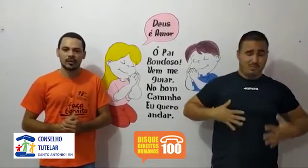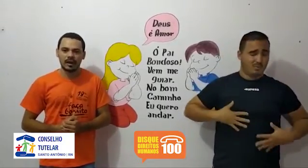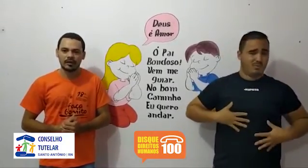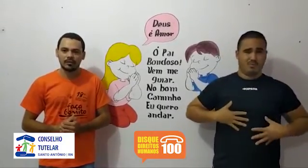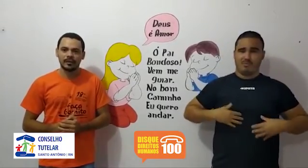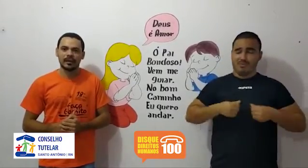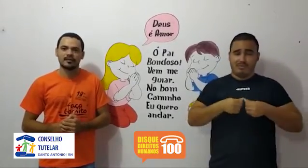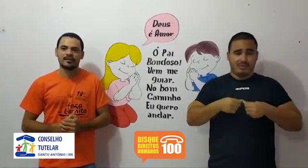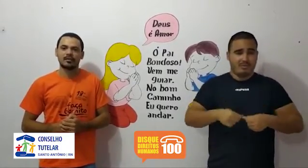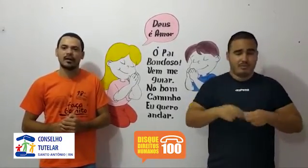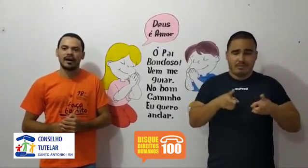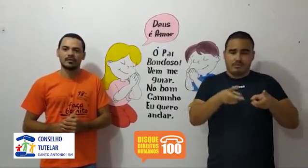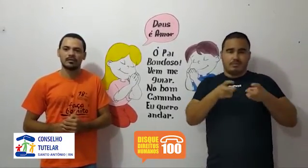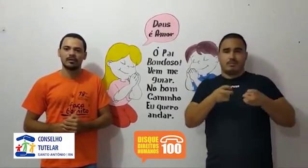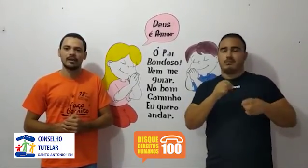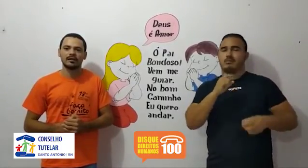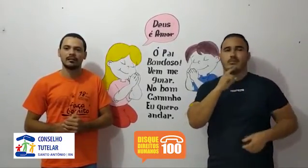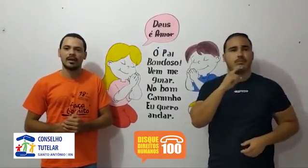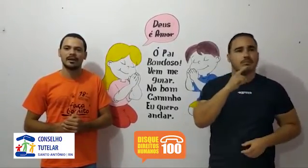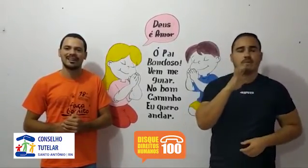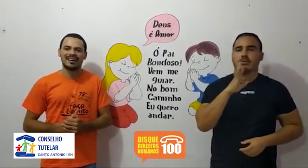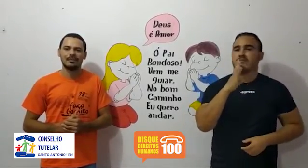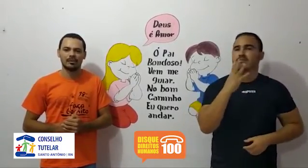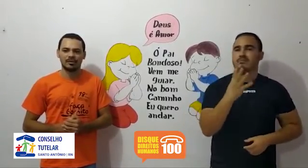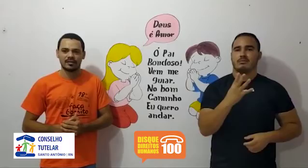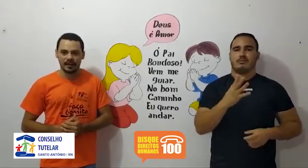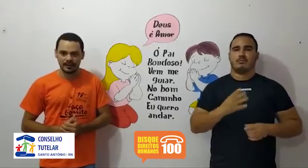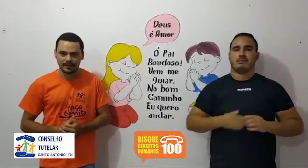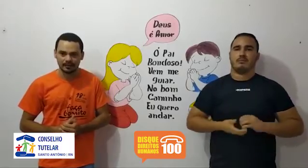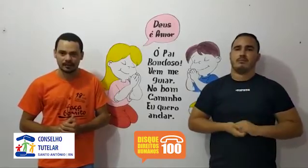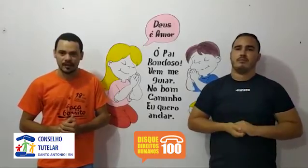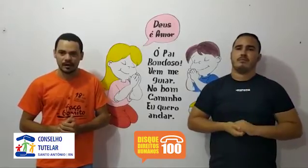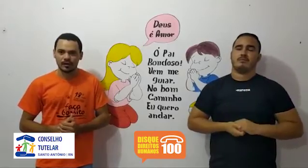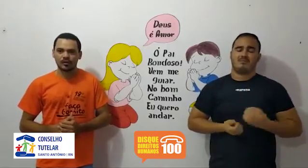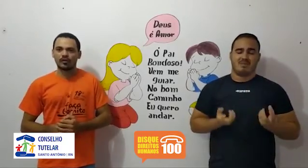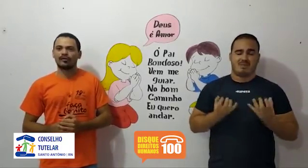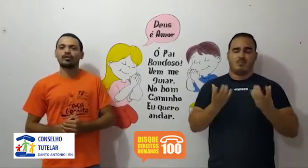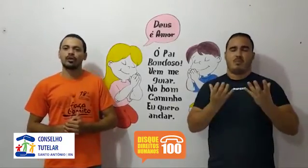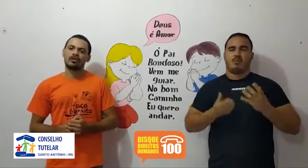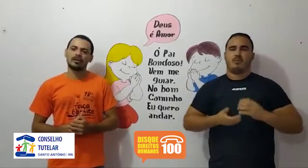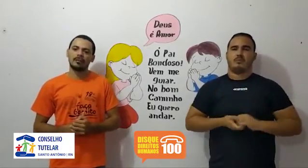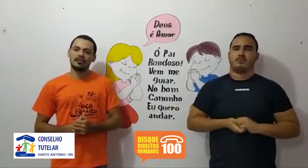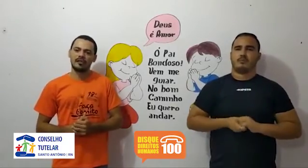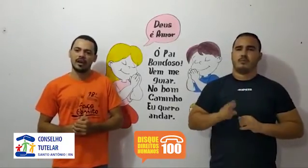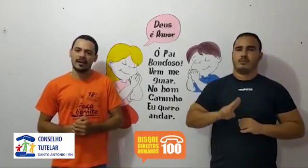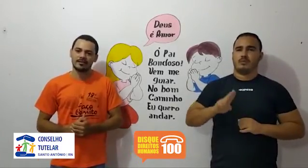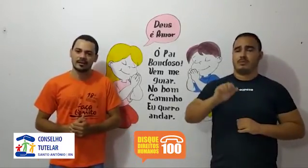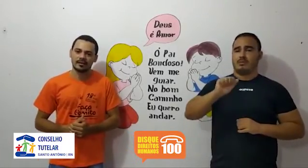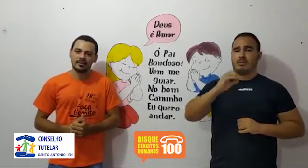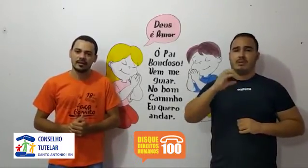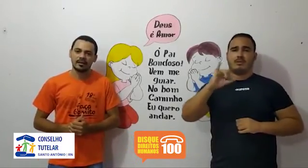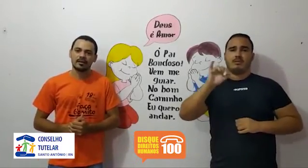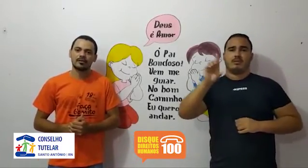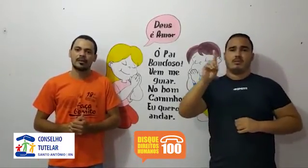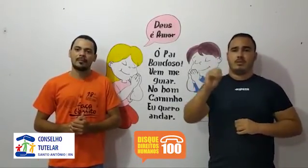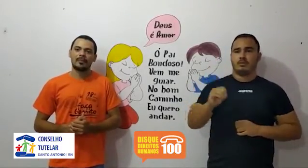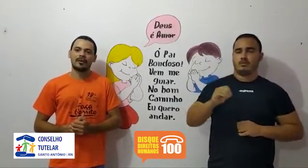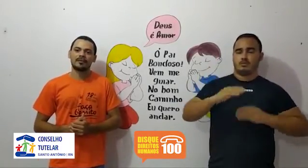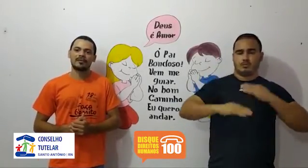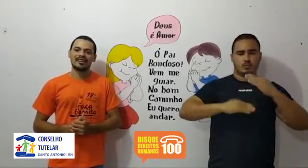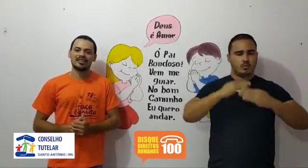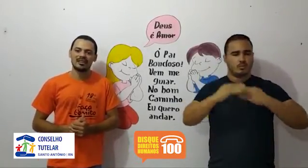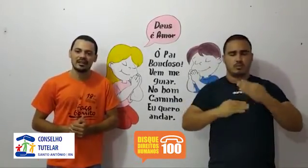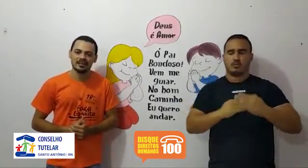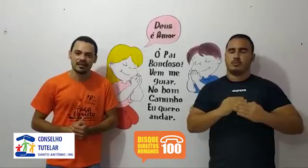desfigurado pela ação do ácido e também carbonizado. Sobreu todo o tipo de violência e só